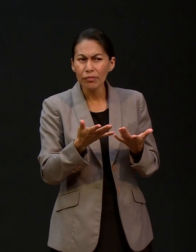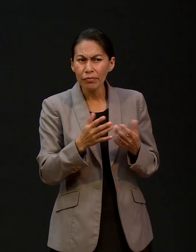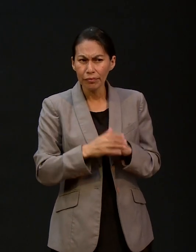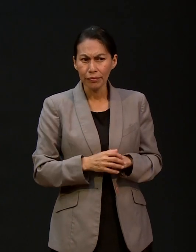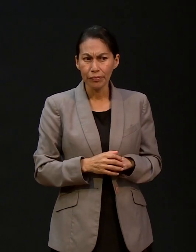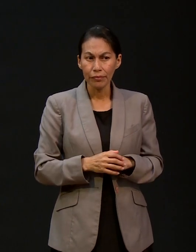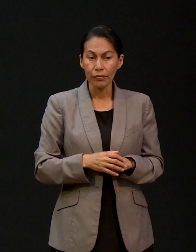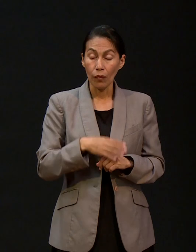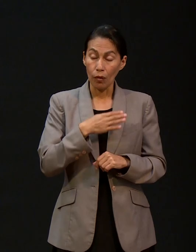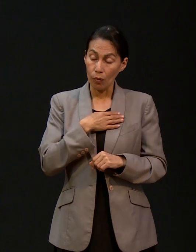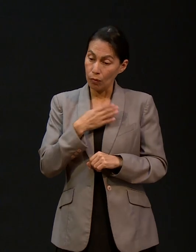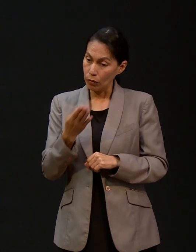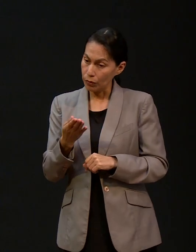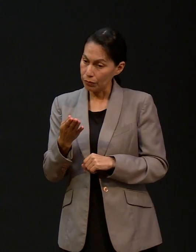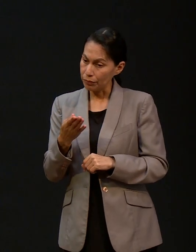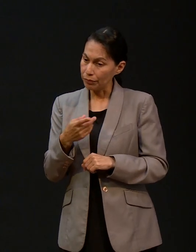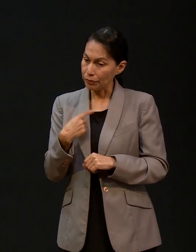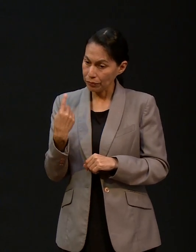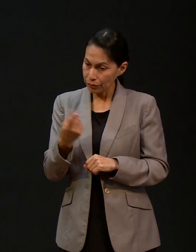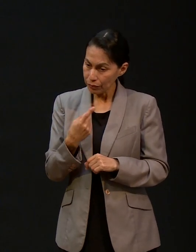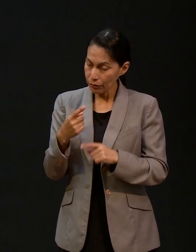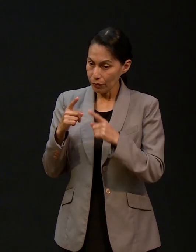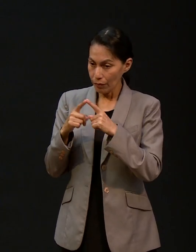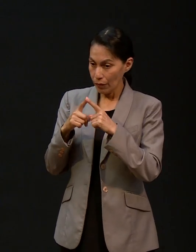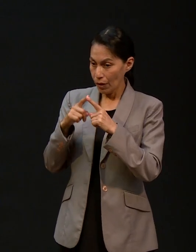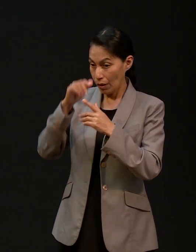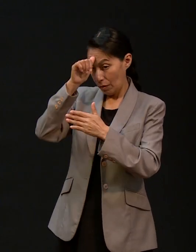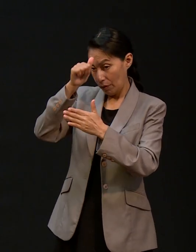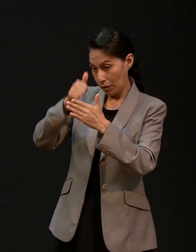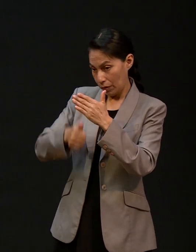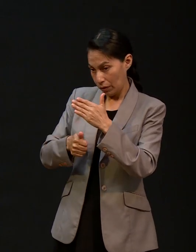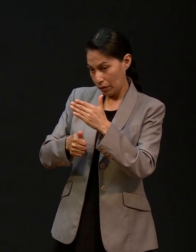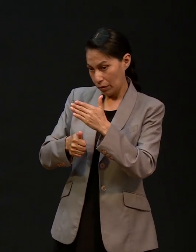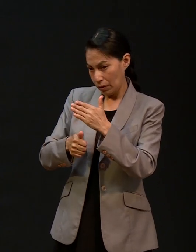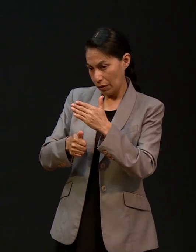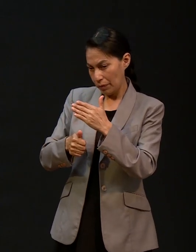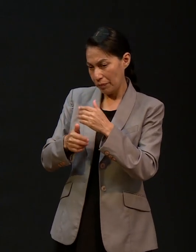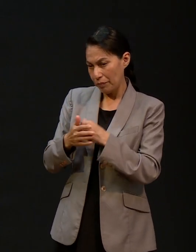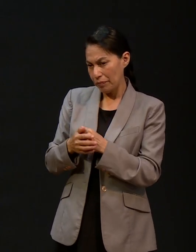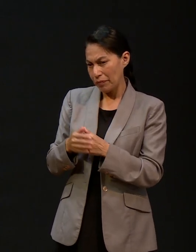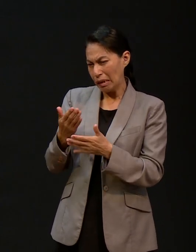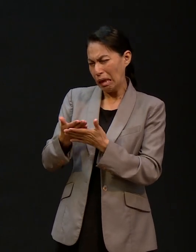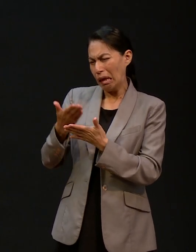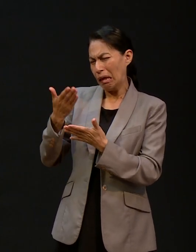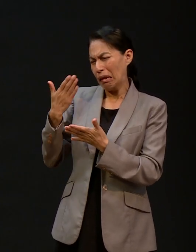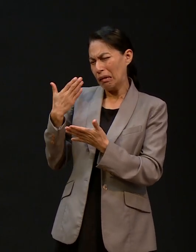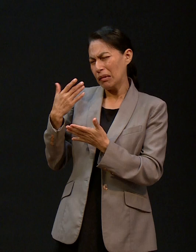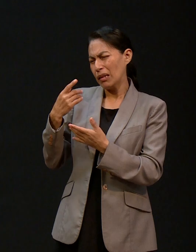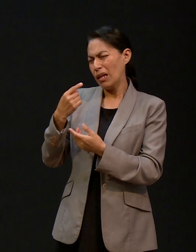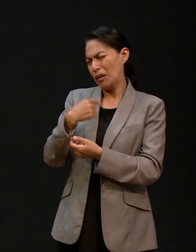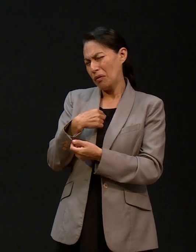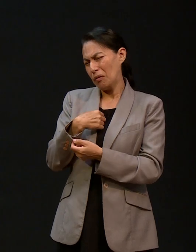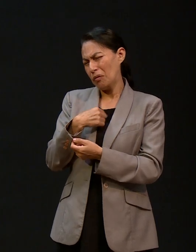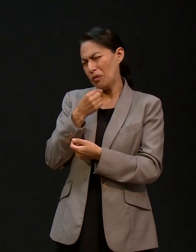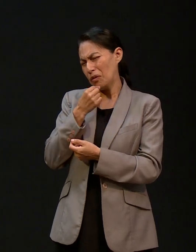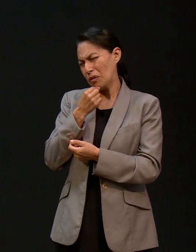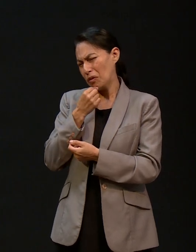nosotros llegamos a la iglesia adventista cuando yo tenía aproximadamente nueve años.